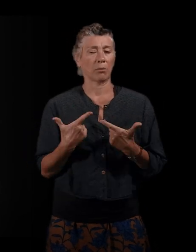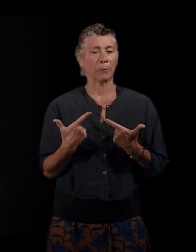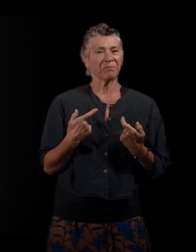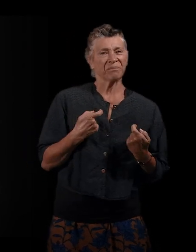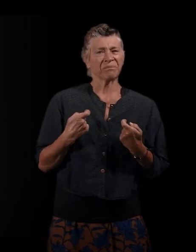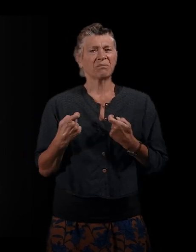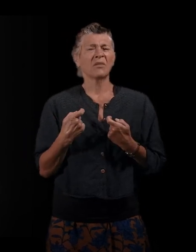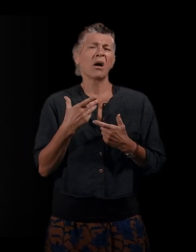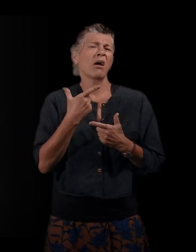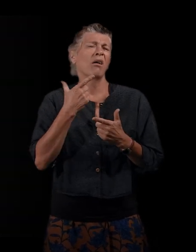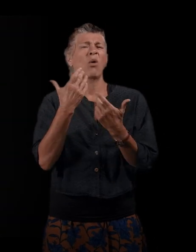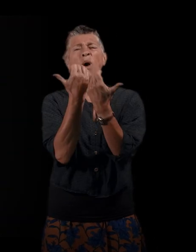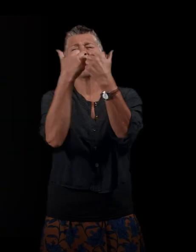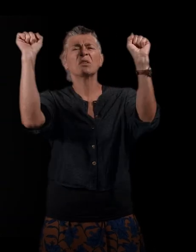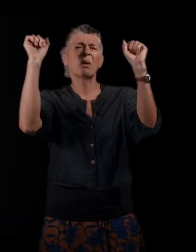tout simplement. Olivia,